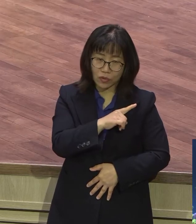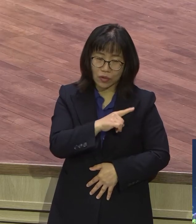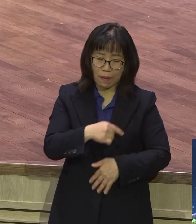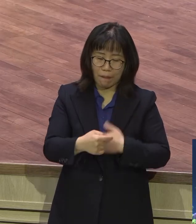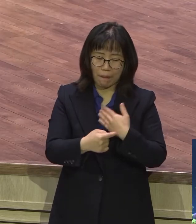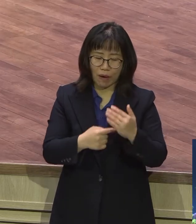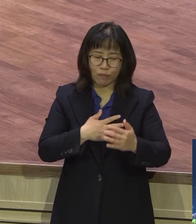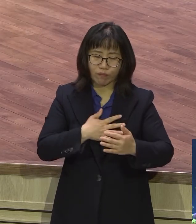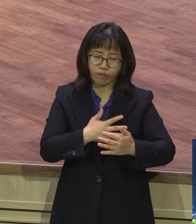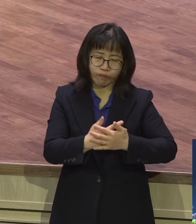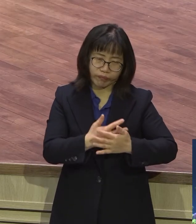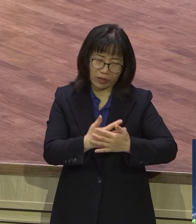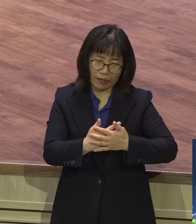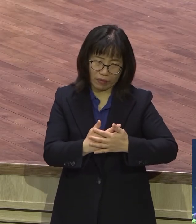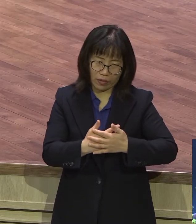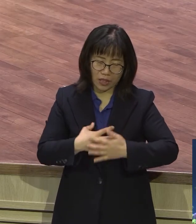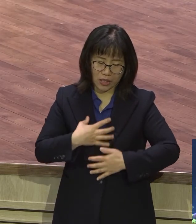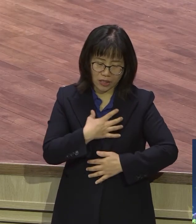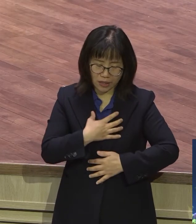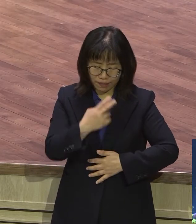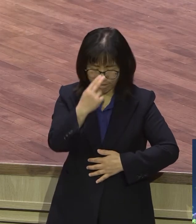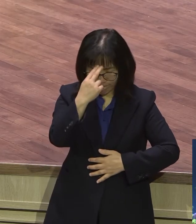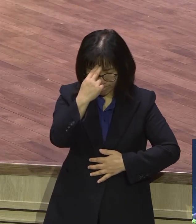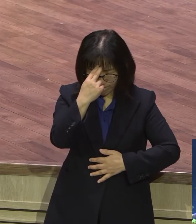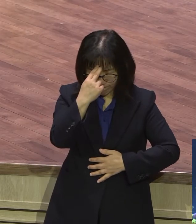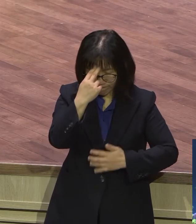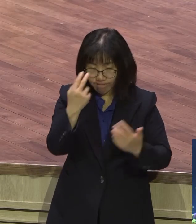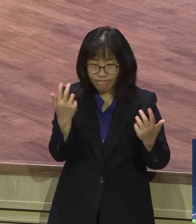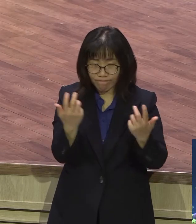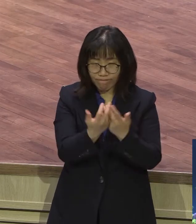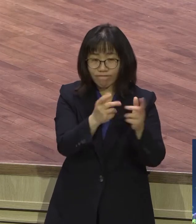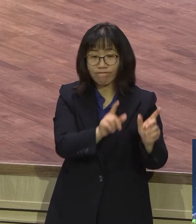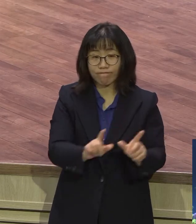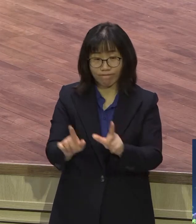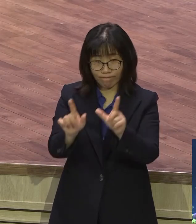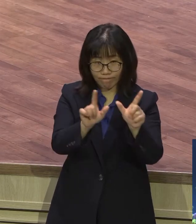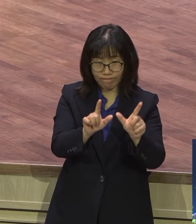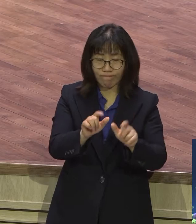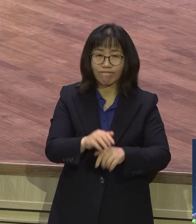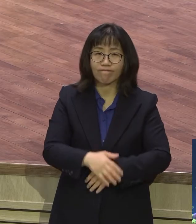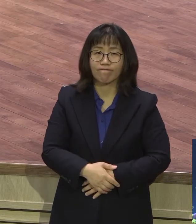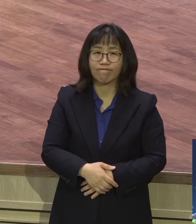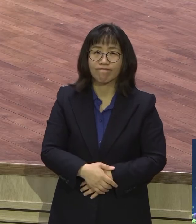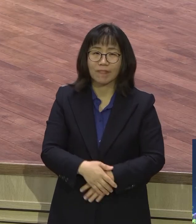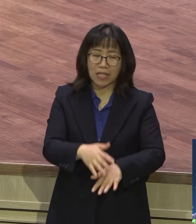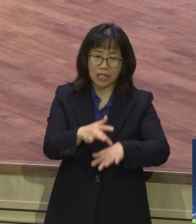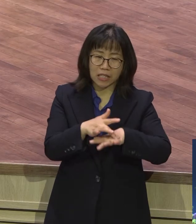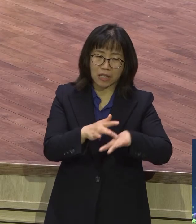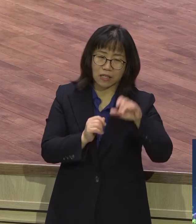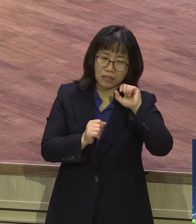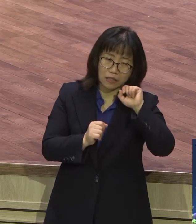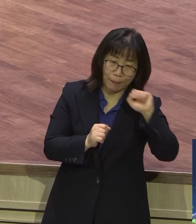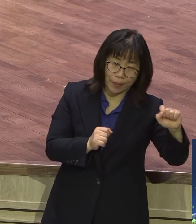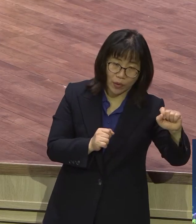늘 근심 걱정 떠나지 않고 사단의 까라지 끌려가지고 리자빠지고 저리자빠지고